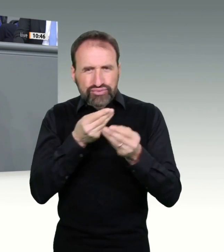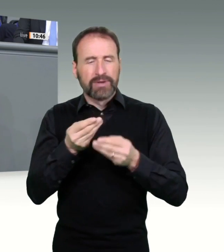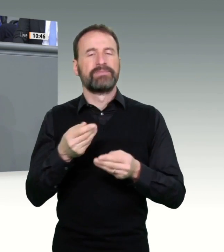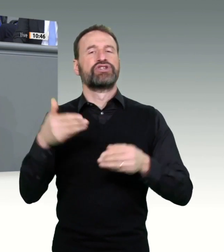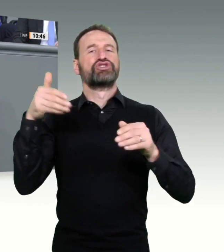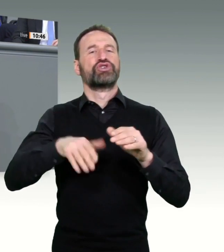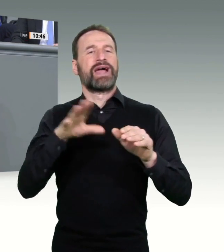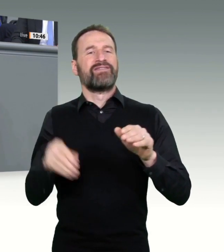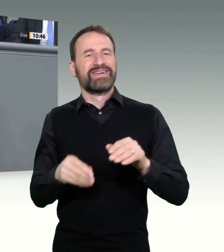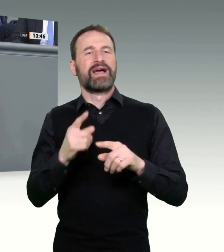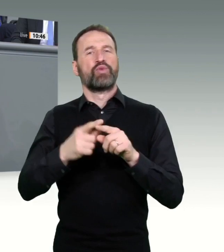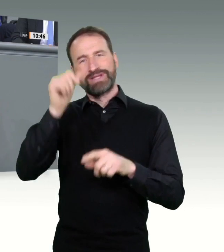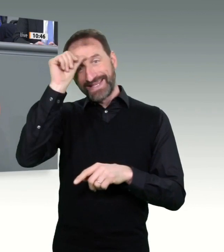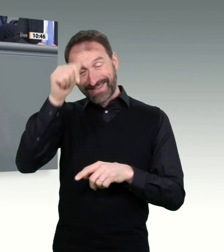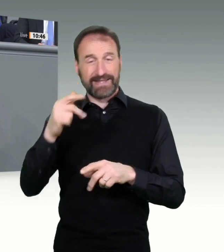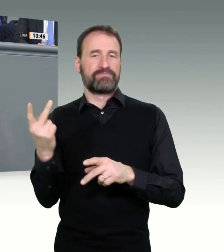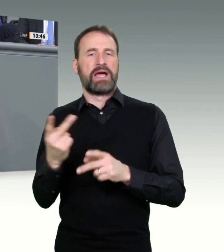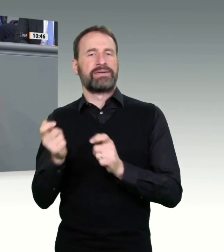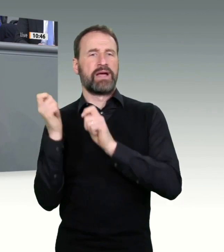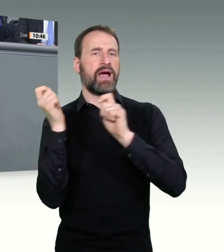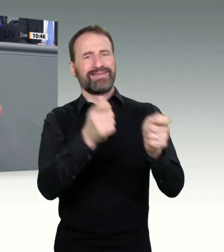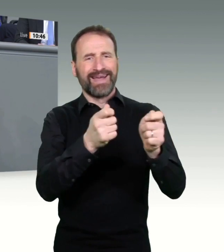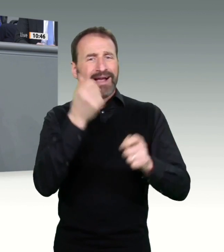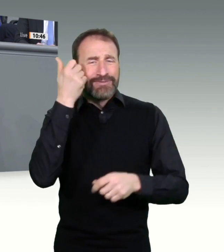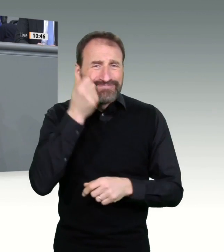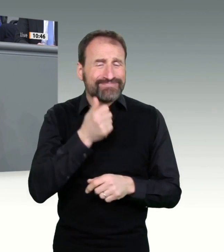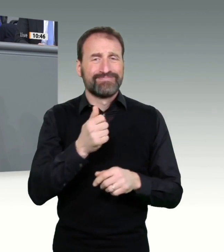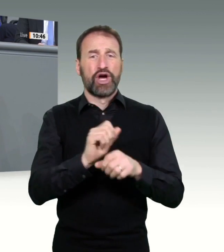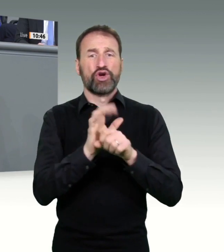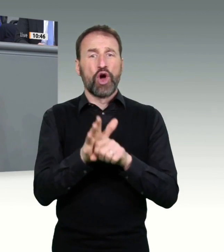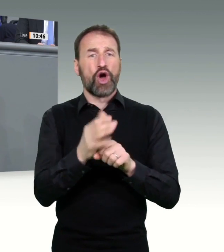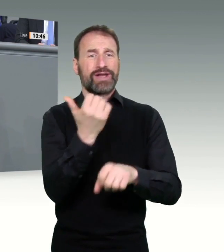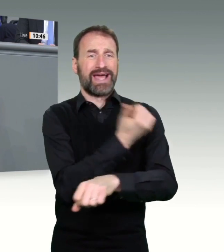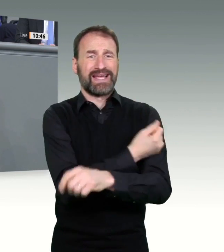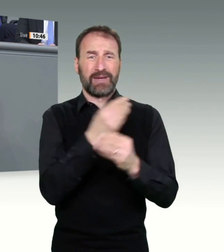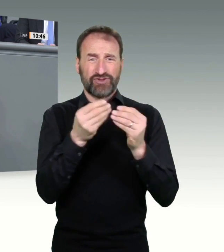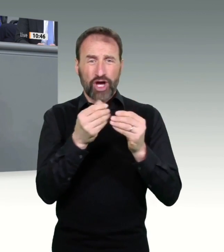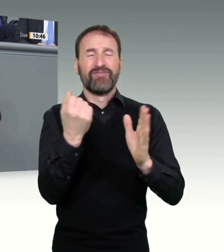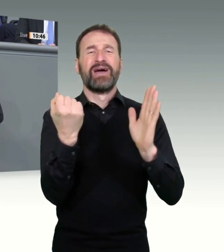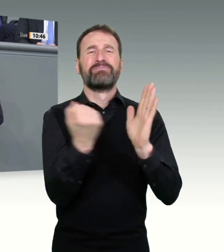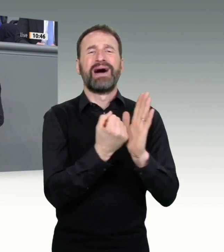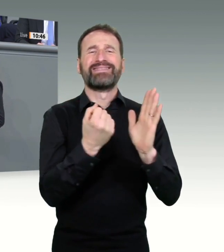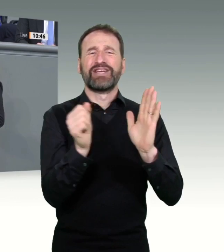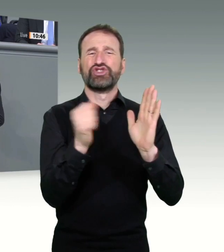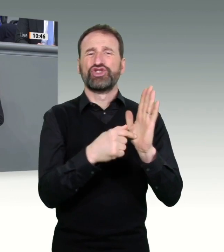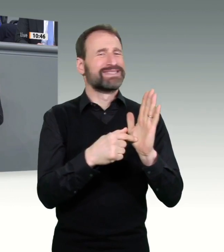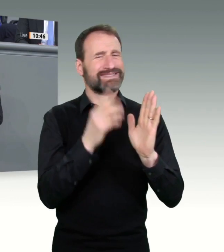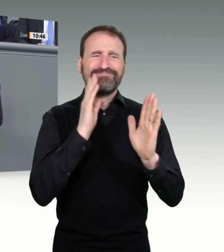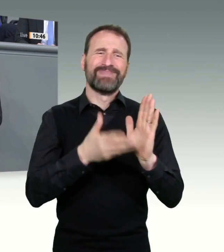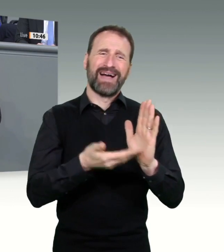übrigen EU-Ländern wäre die erforderliche Zweidrittelmehrheit möglich. Ich fordere die Bundesregierung auf, ihre